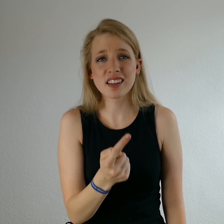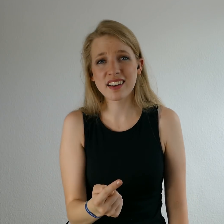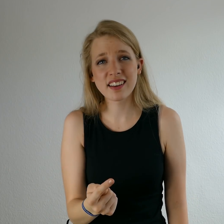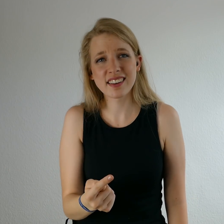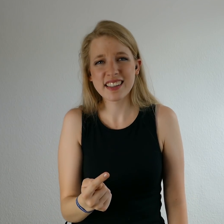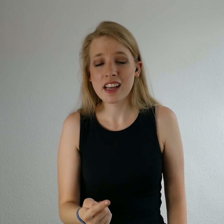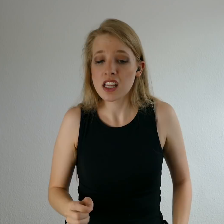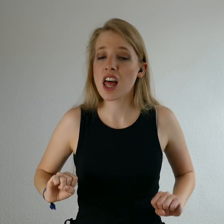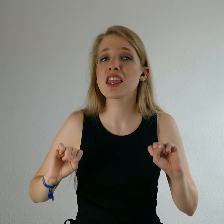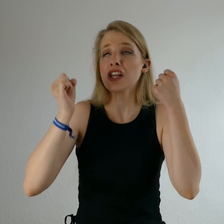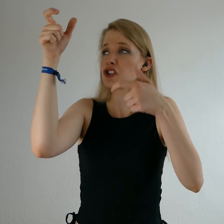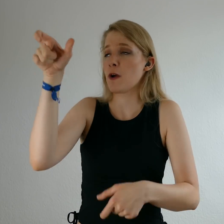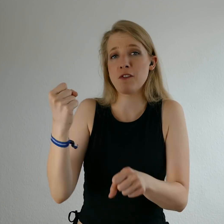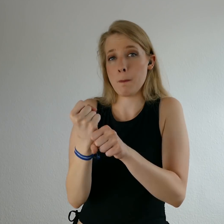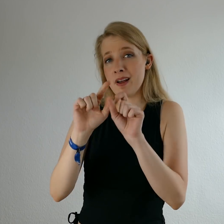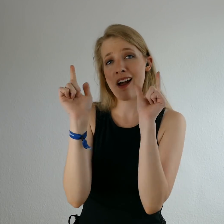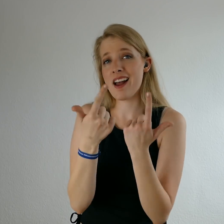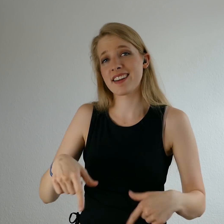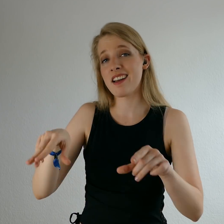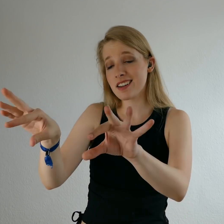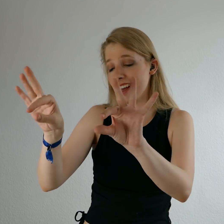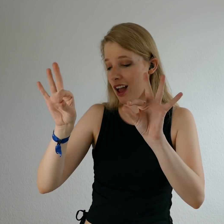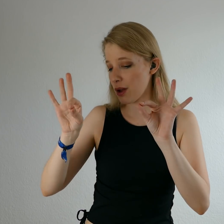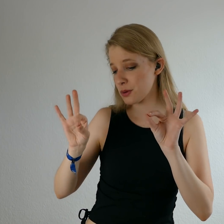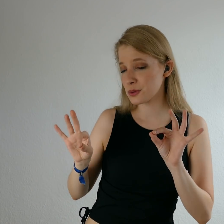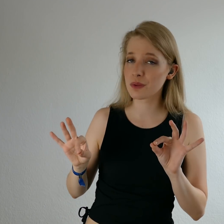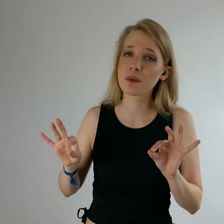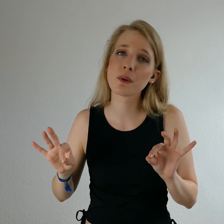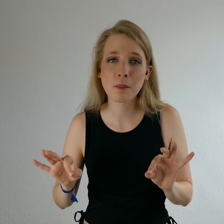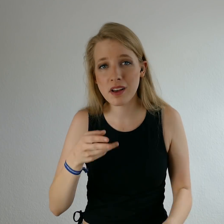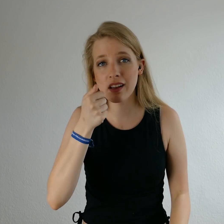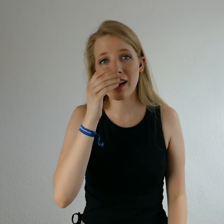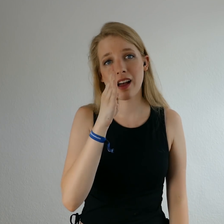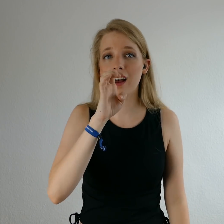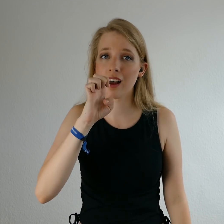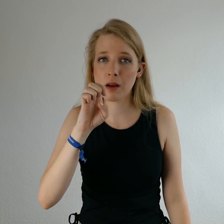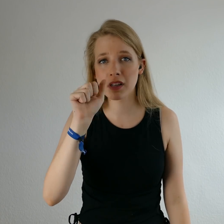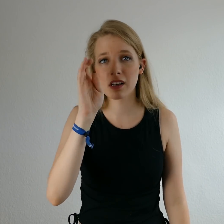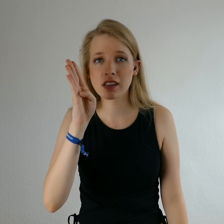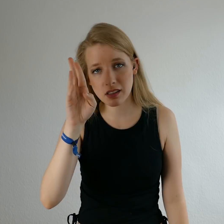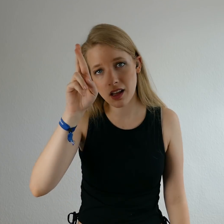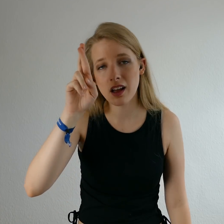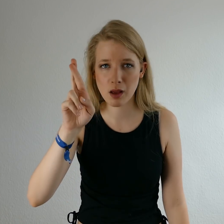Denn der Schöpfer macht keine Ausnahme Habe es, habe